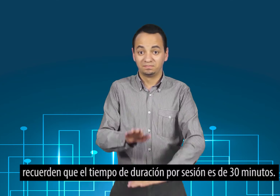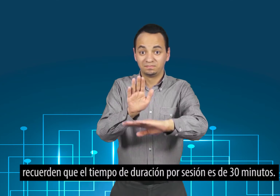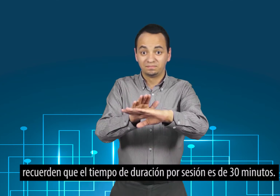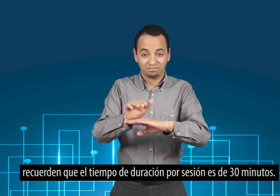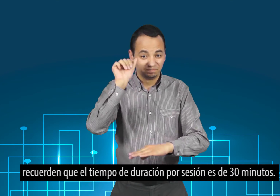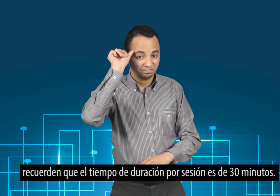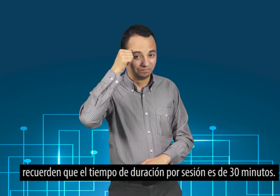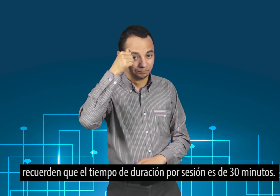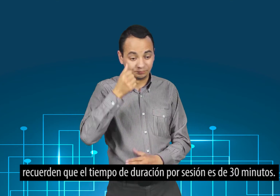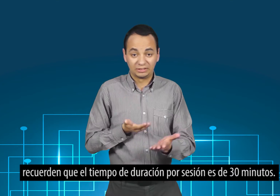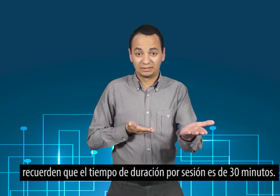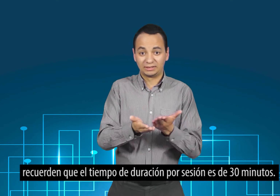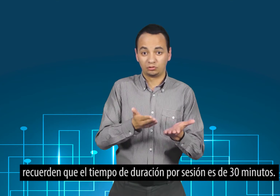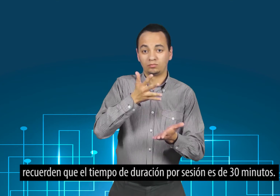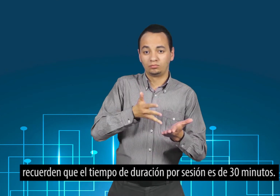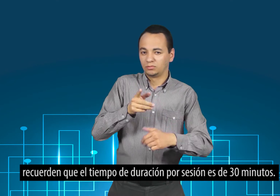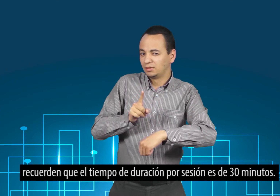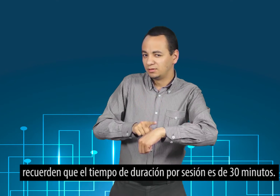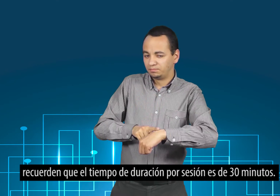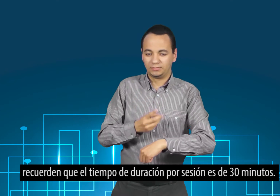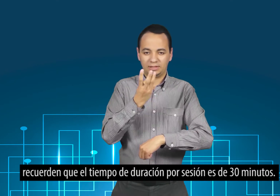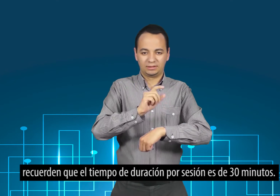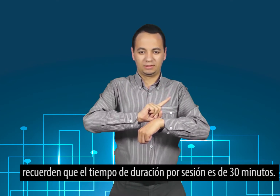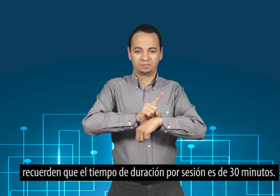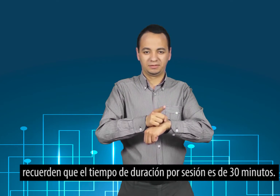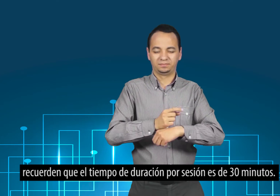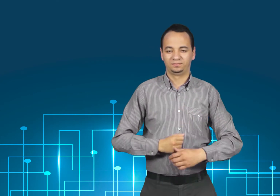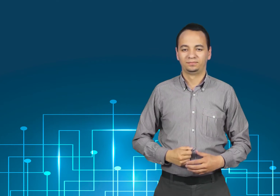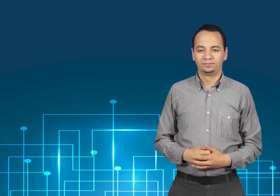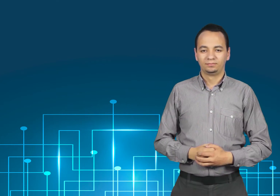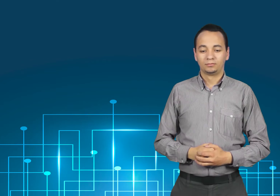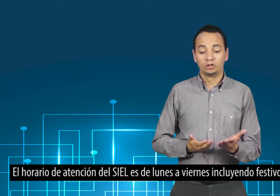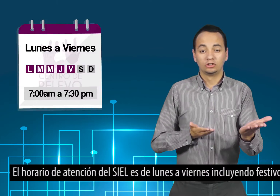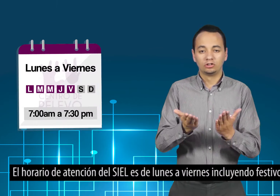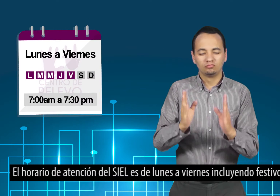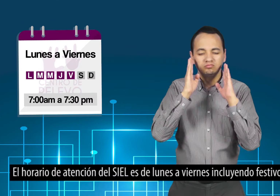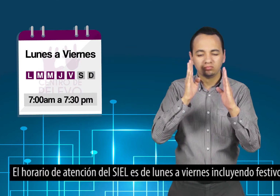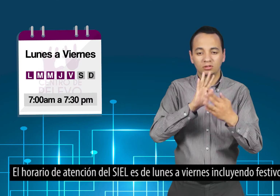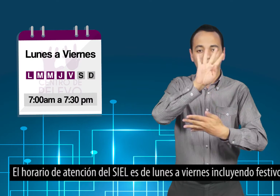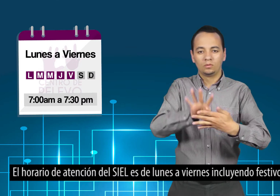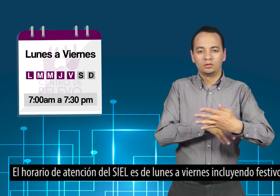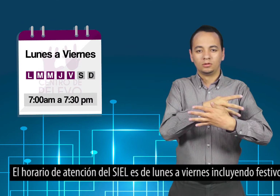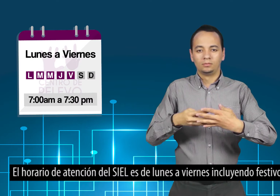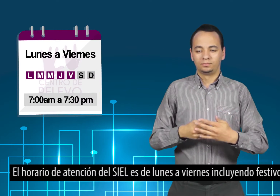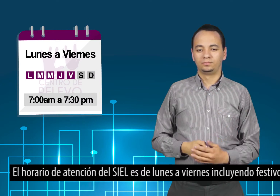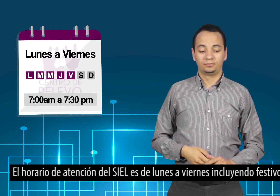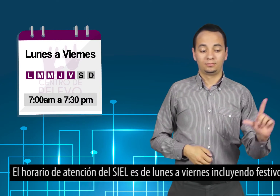Recuerden que el tiempo de duración por sesión es de 30 minutos. El horario de atención del CIEL es de